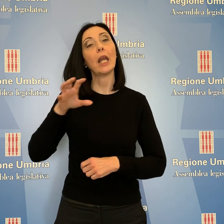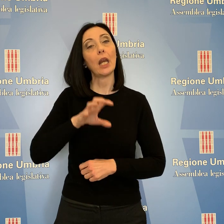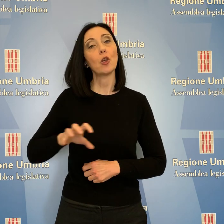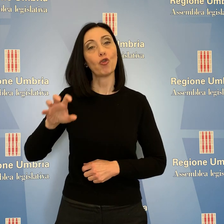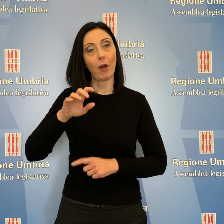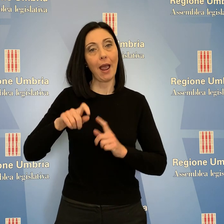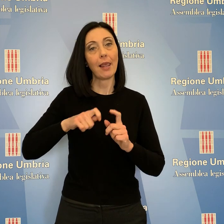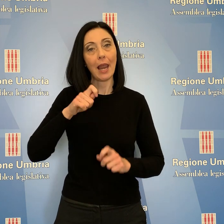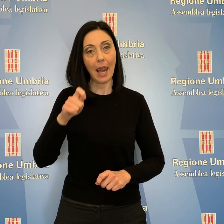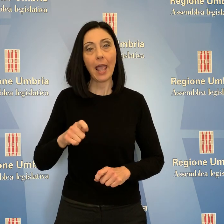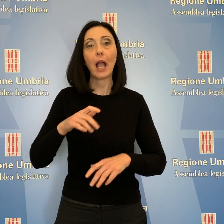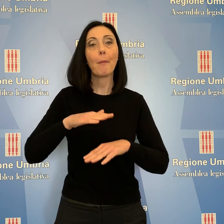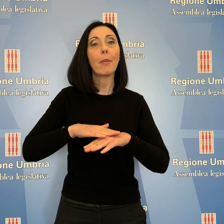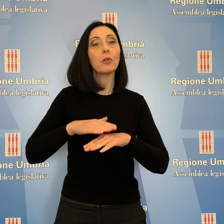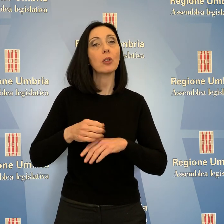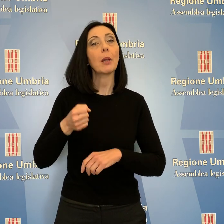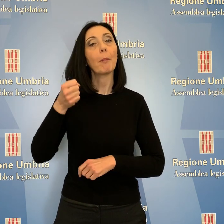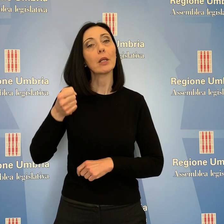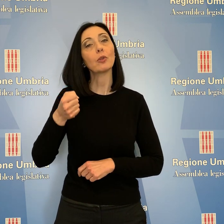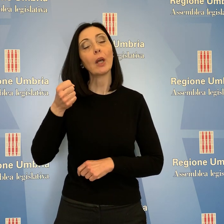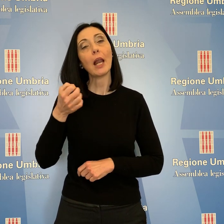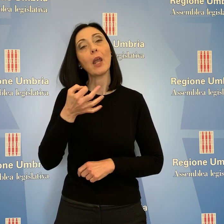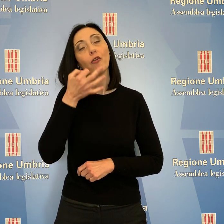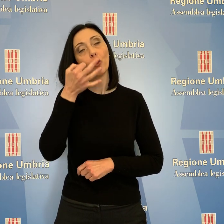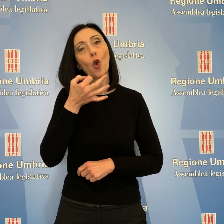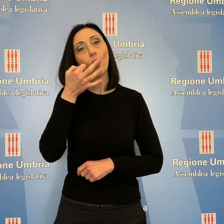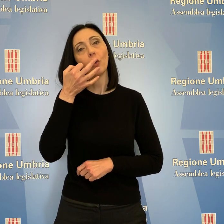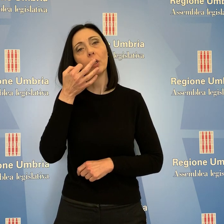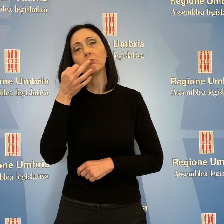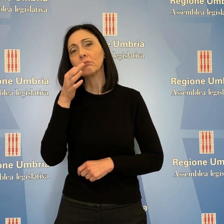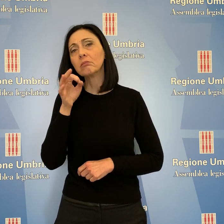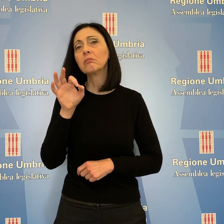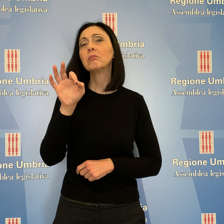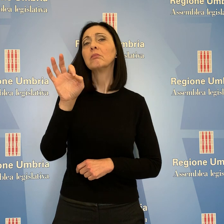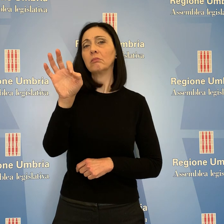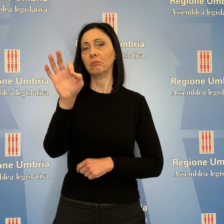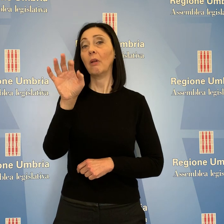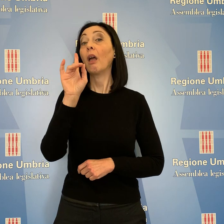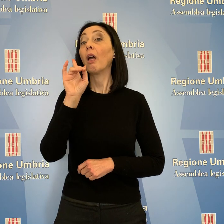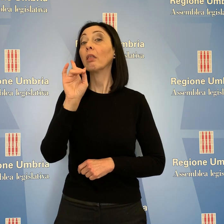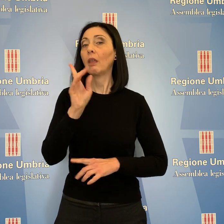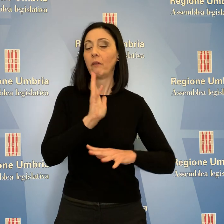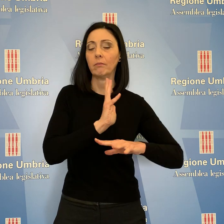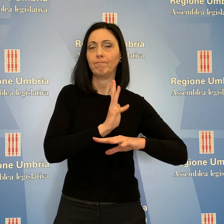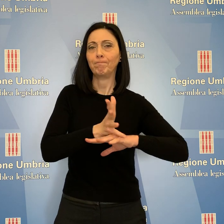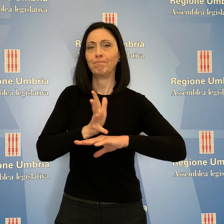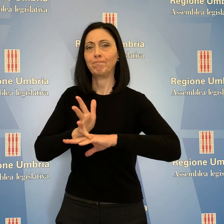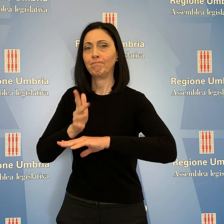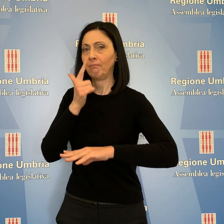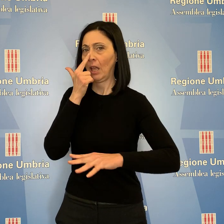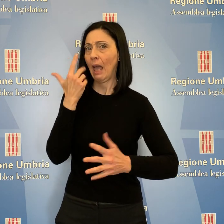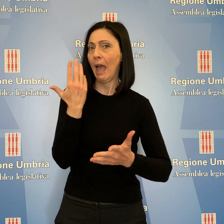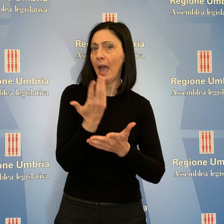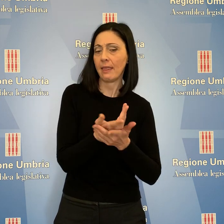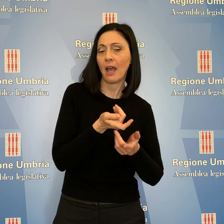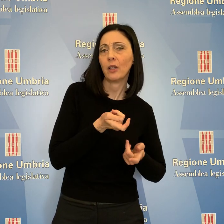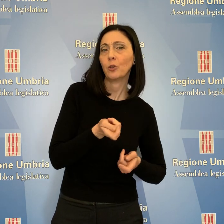Valerio Mancini, Stefano Pastorelli e Paola Fioroni. Tra gli obiettivi, quello di mettere in atto ogni utile intervento e sollecitazione